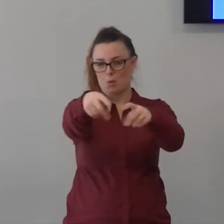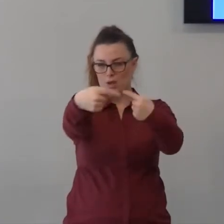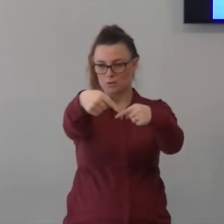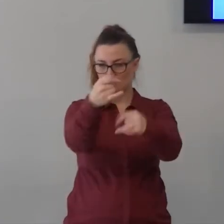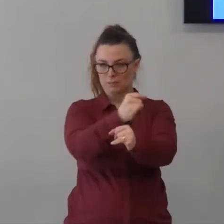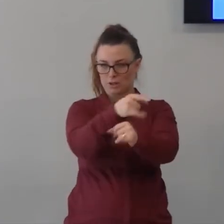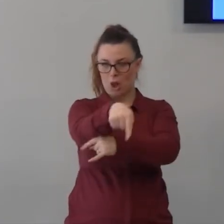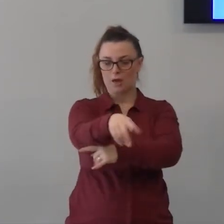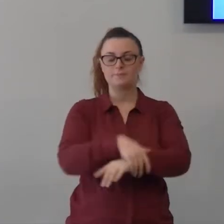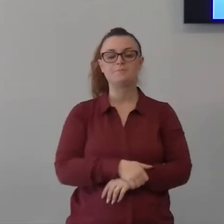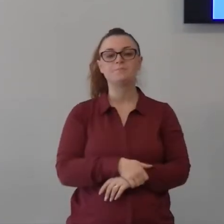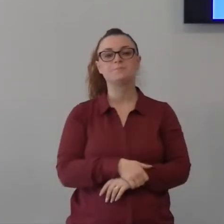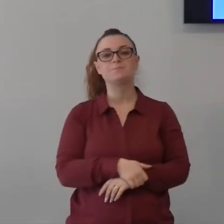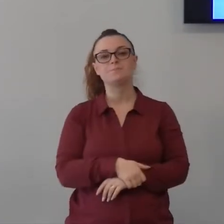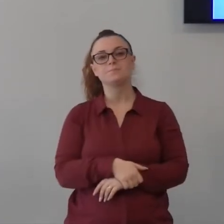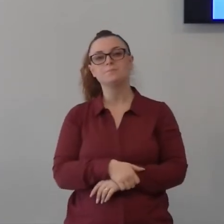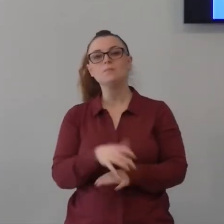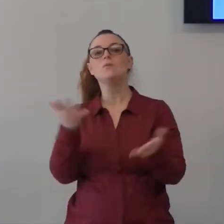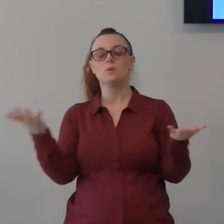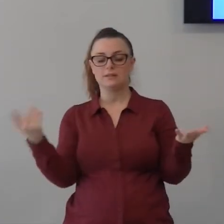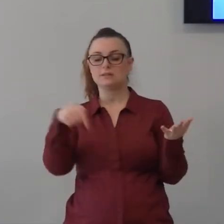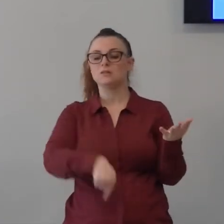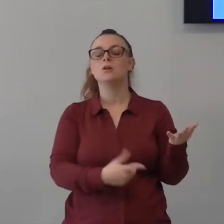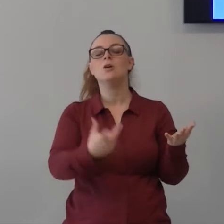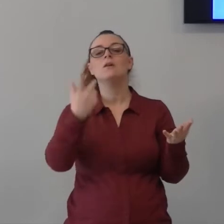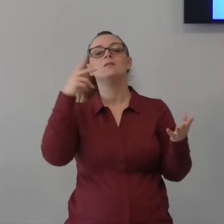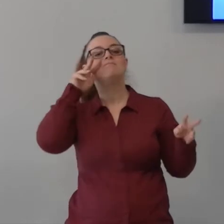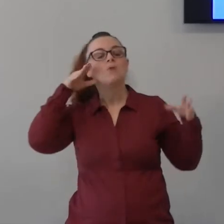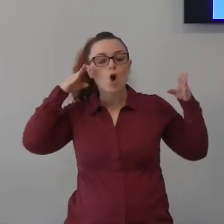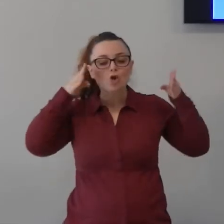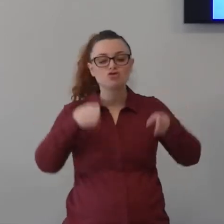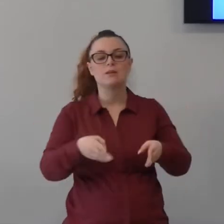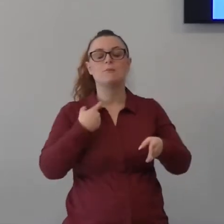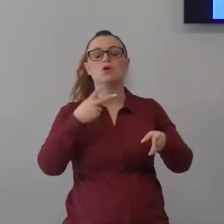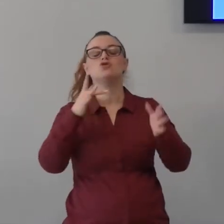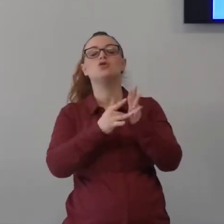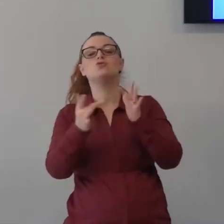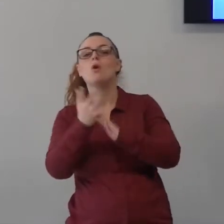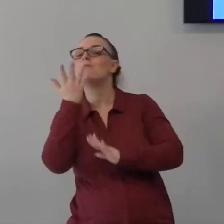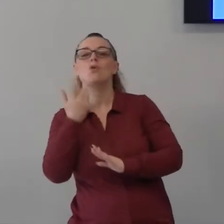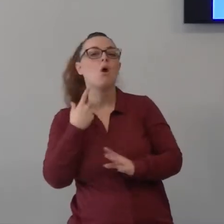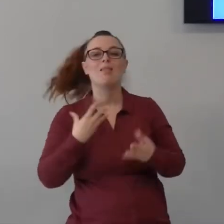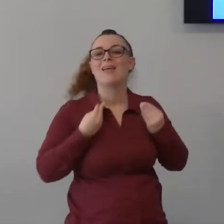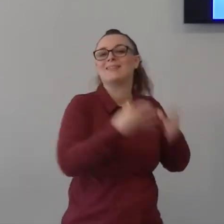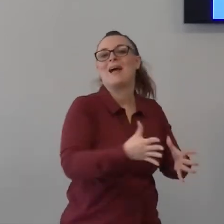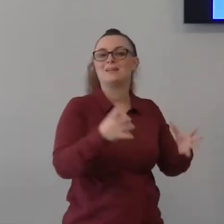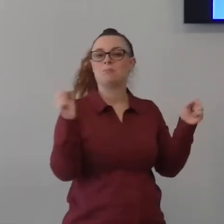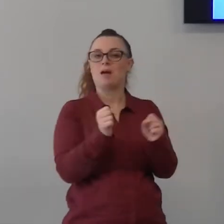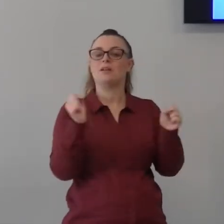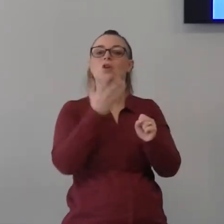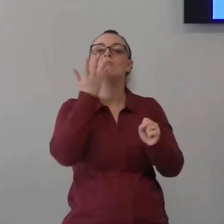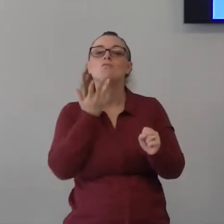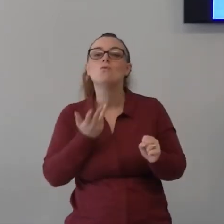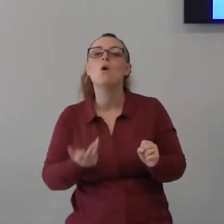sapere che Gesù non vuole spaventarci ma vuole cambiarci Gesù quando